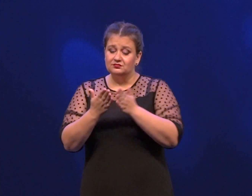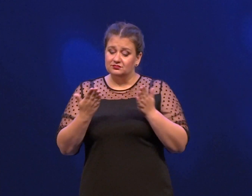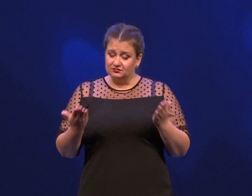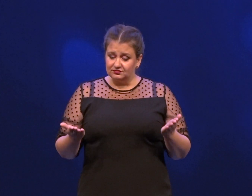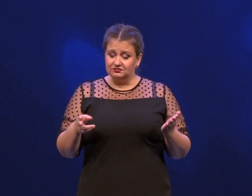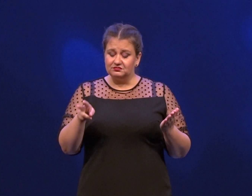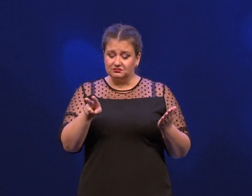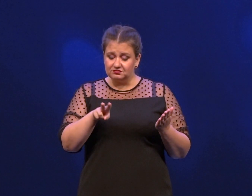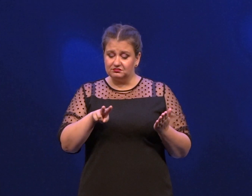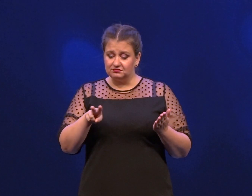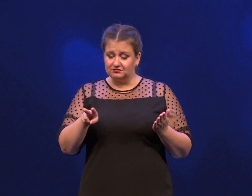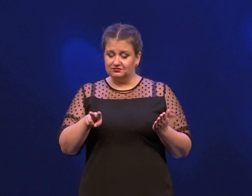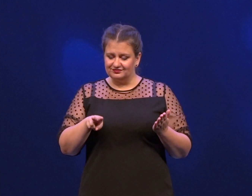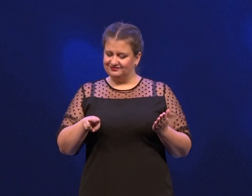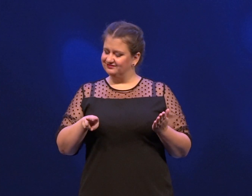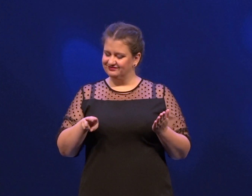откладывала тетрадку за тетрадкой,